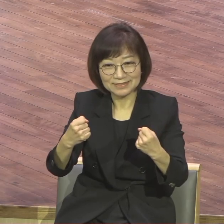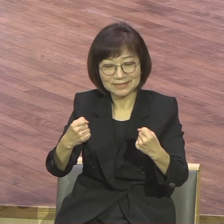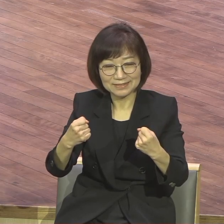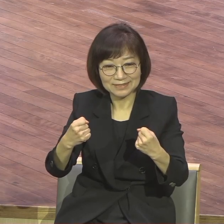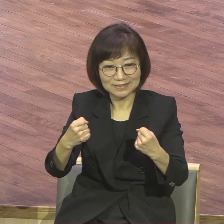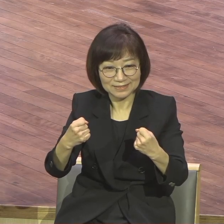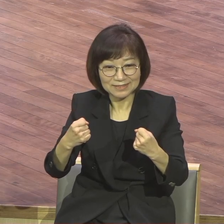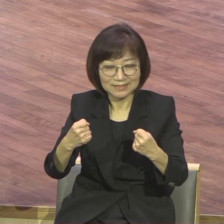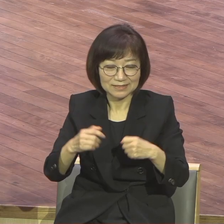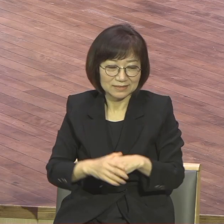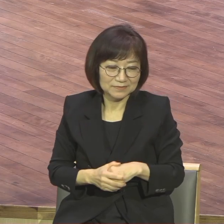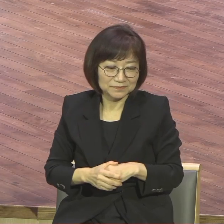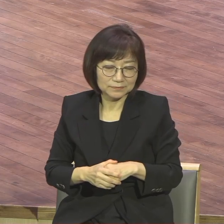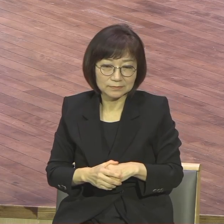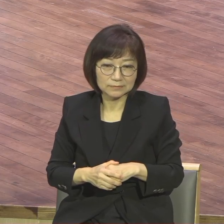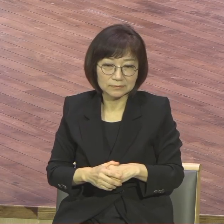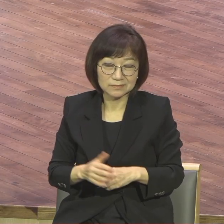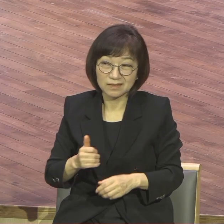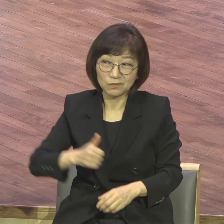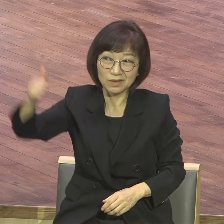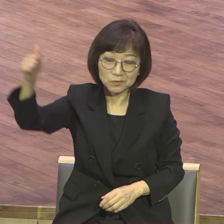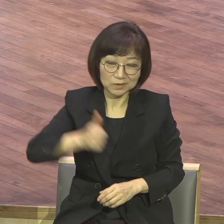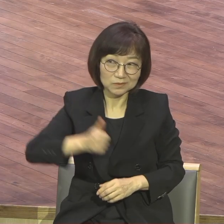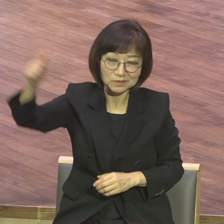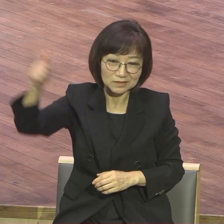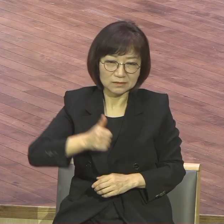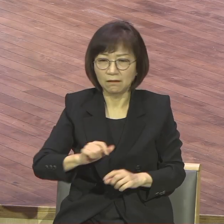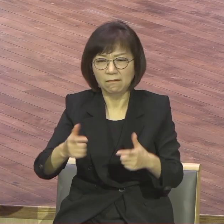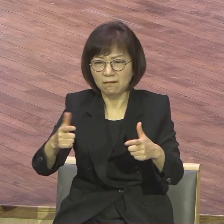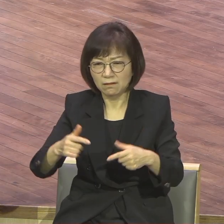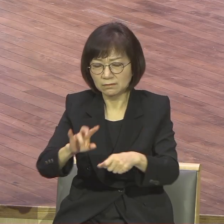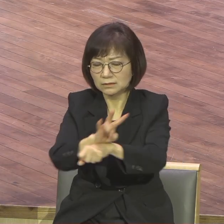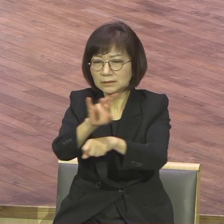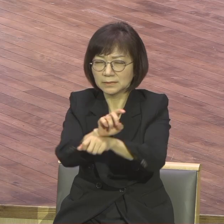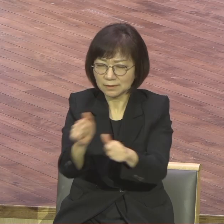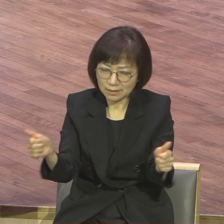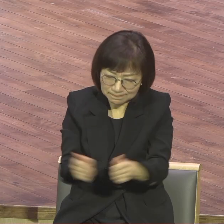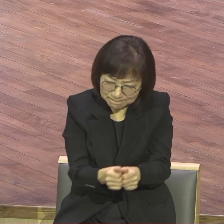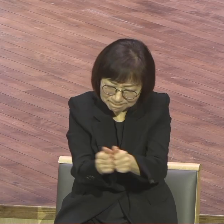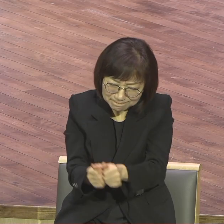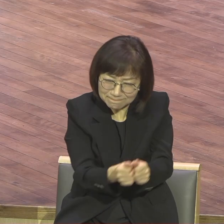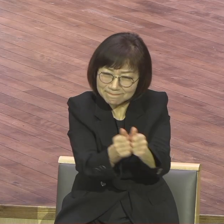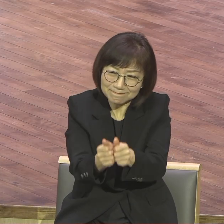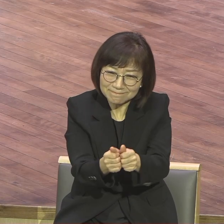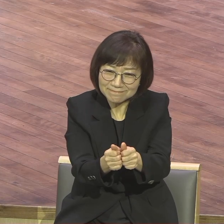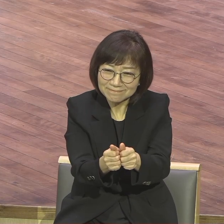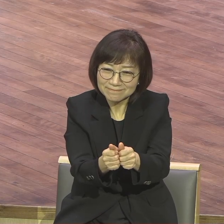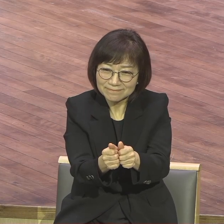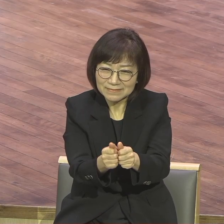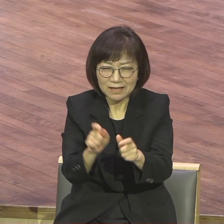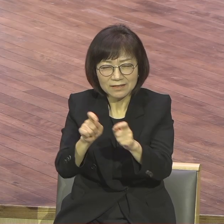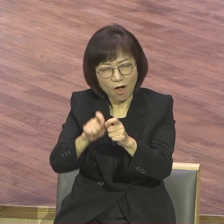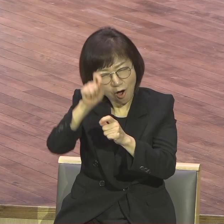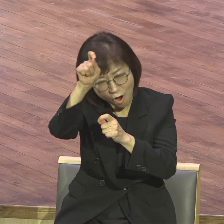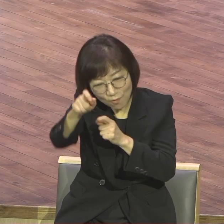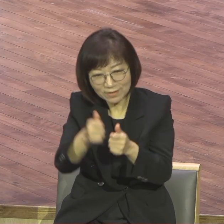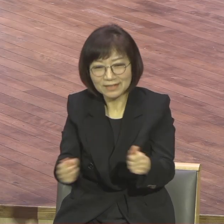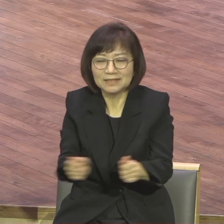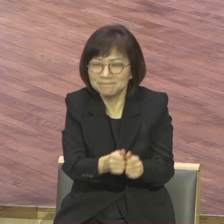그것도 순간 왔다 갔다 하는 분이 아니라 24시 함께 영원히 함께 뭐가